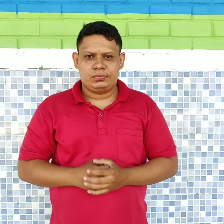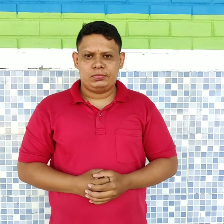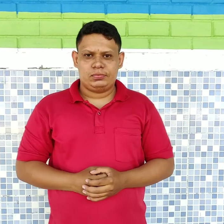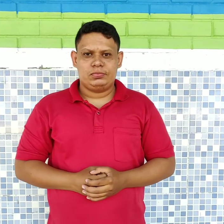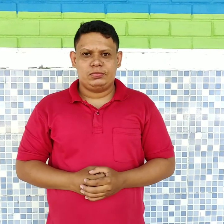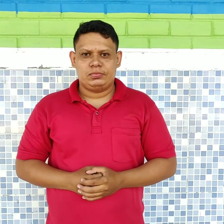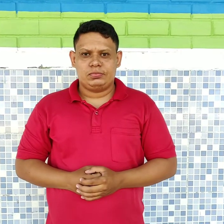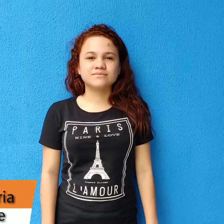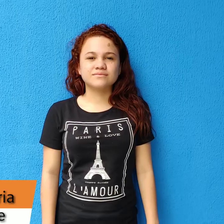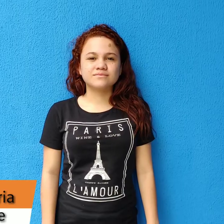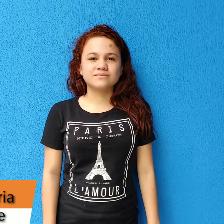os surdos.